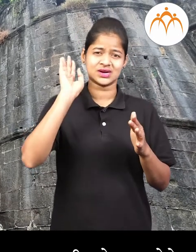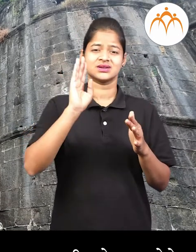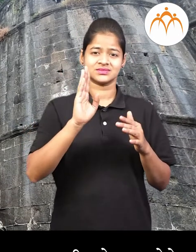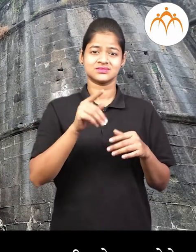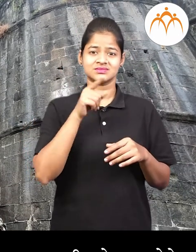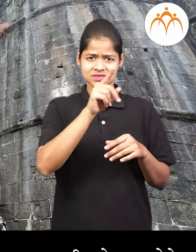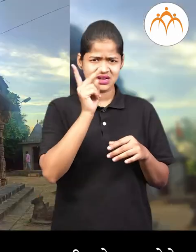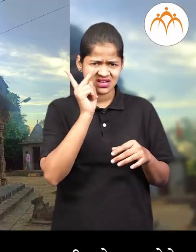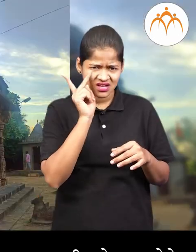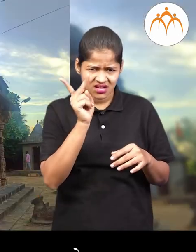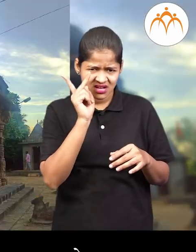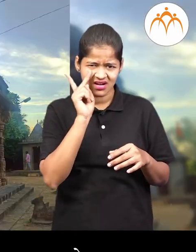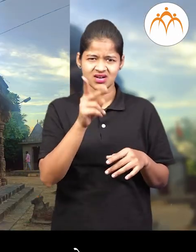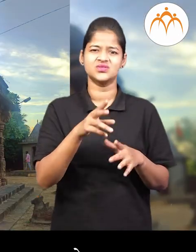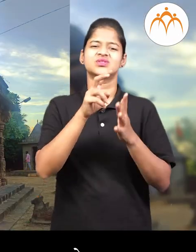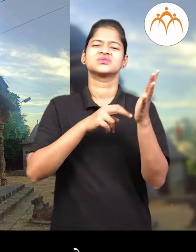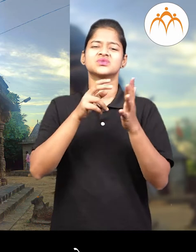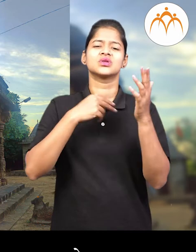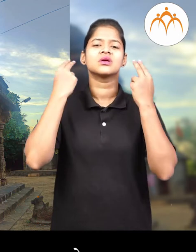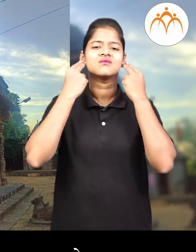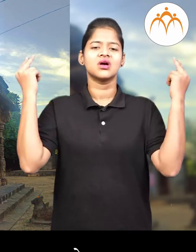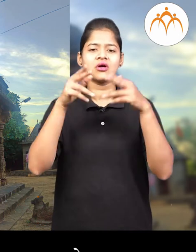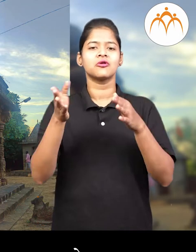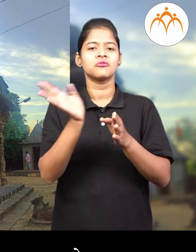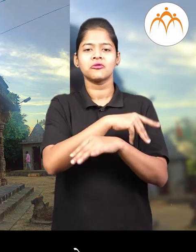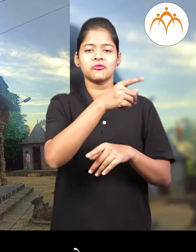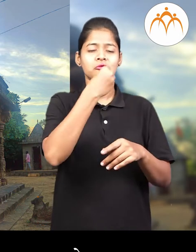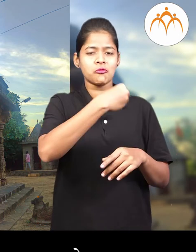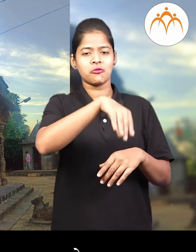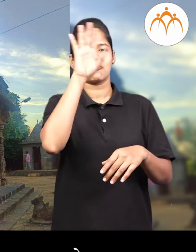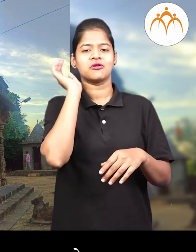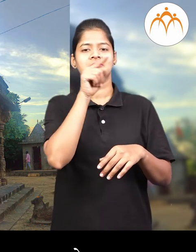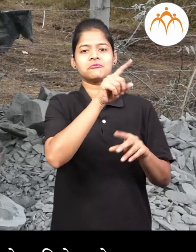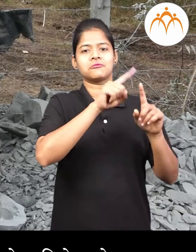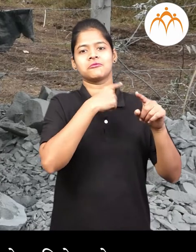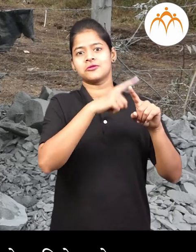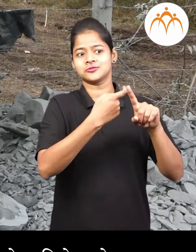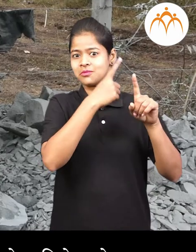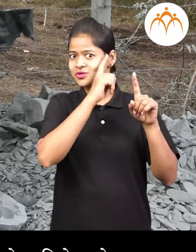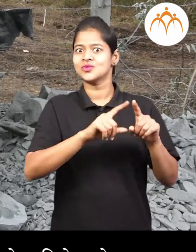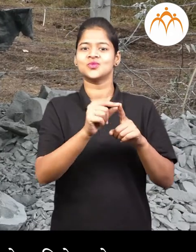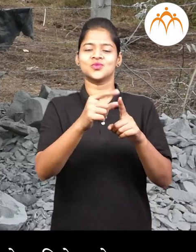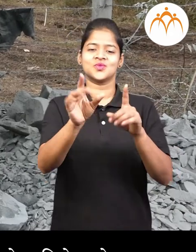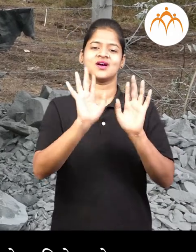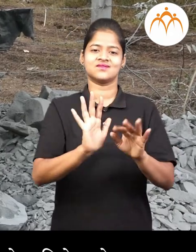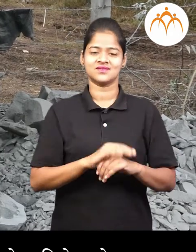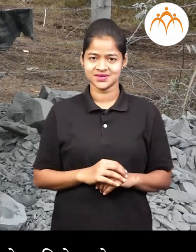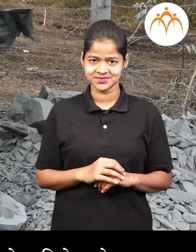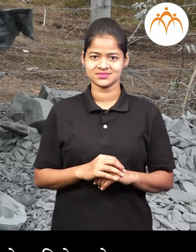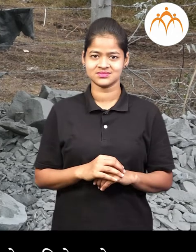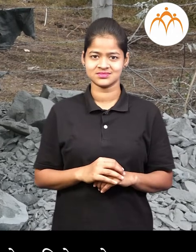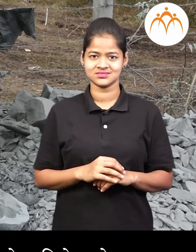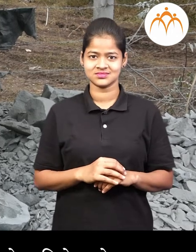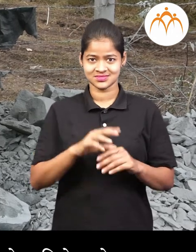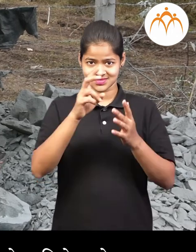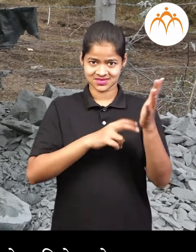गावाची उडख होते गावाद किती जुन्या वो महत्वाचा वास्तु हैत किती उद्योग किमा व्योसाय आहेत